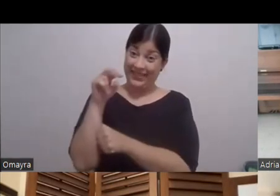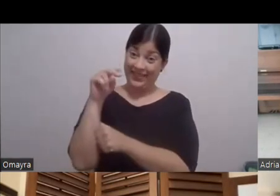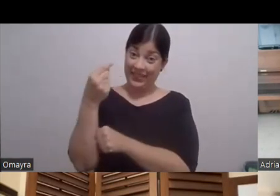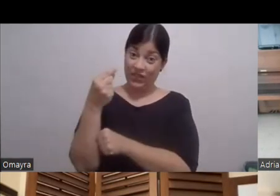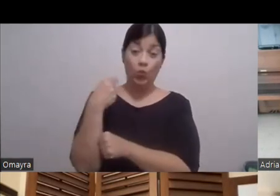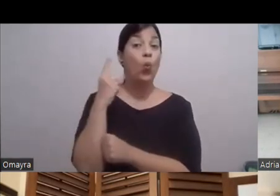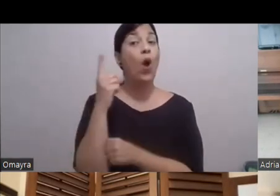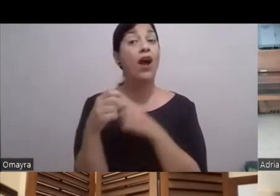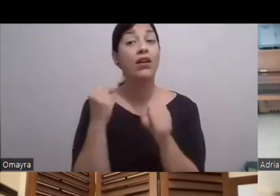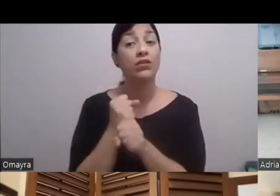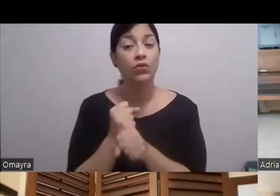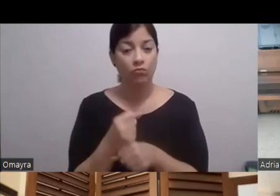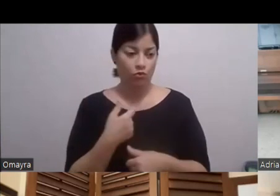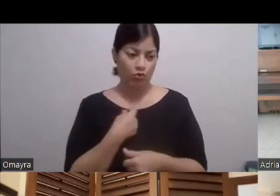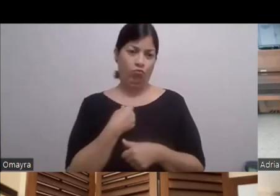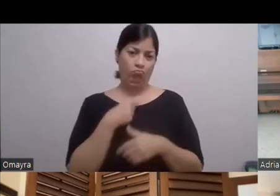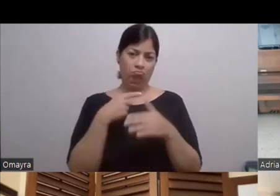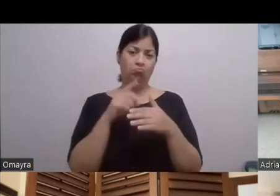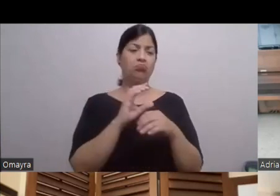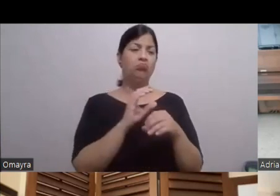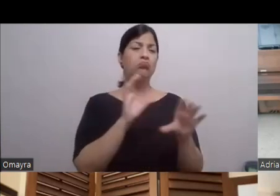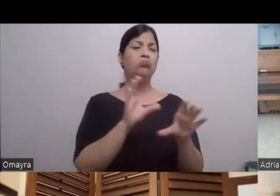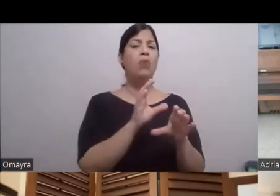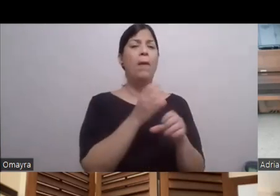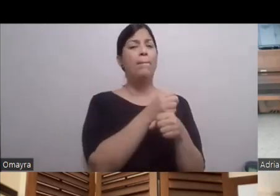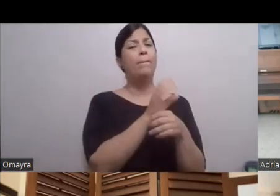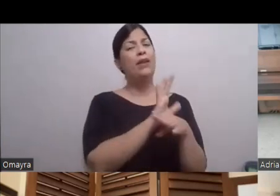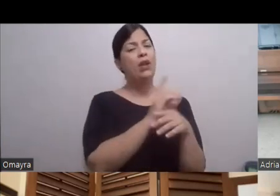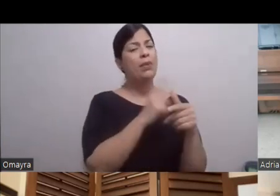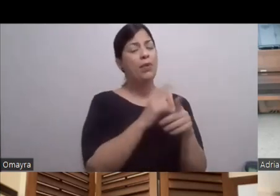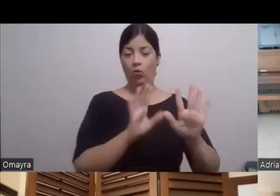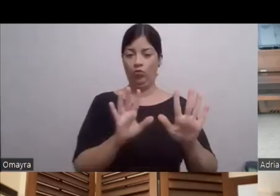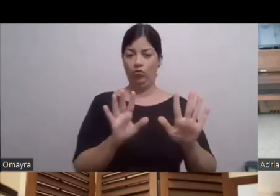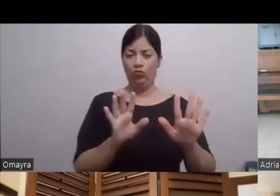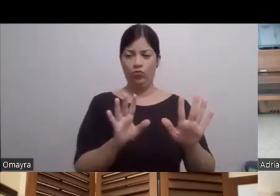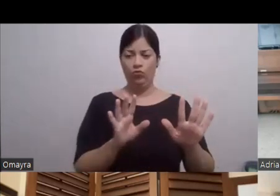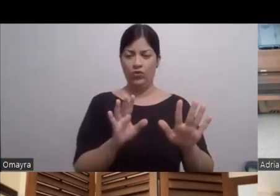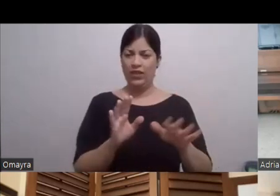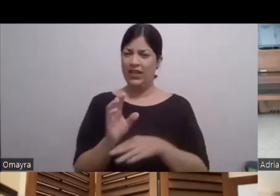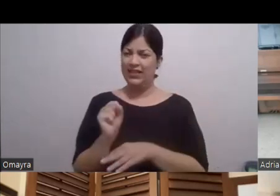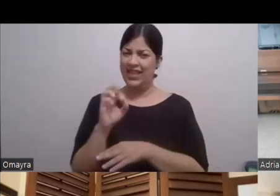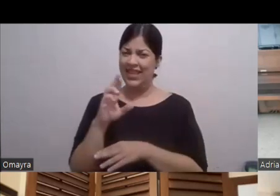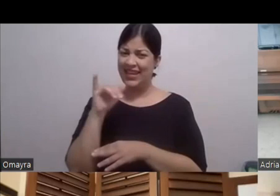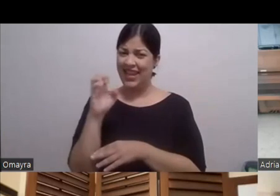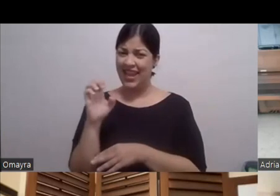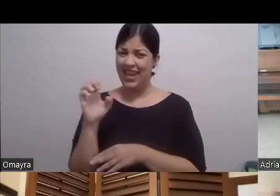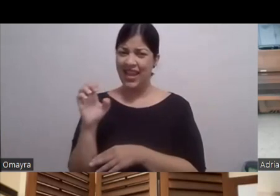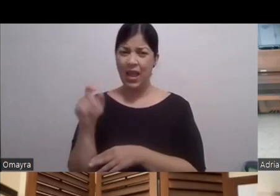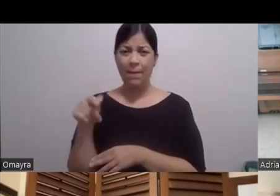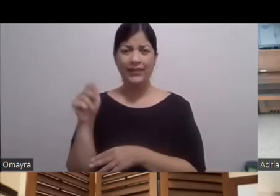Porque yo hice una película Primero Este No mentira Hice una serie Del Pantera Pero la serie Del Pantera Realmente fue porque Me hice amigo De